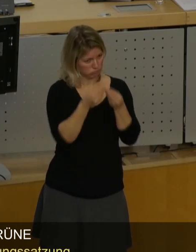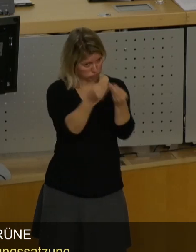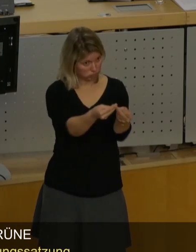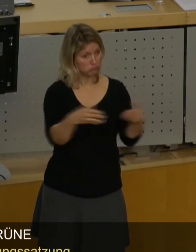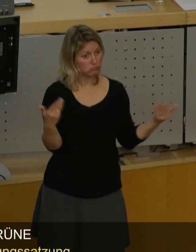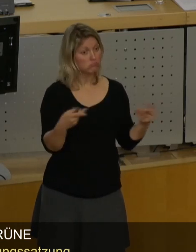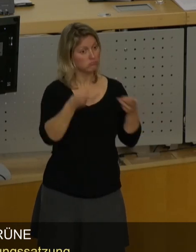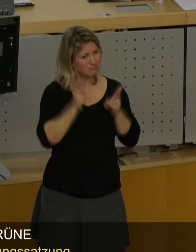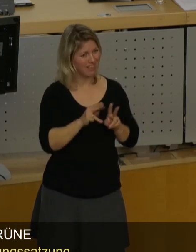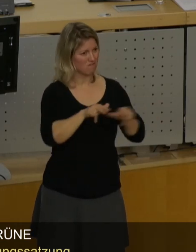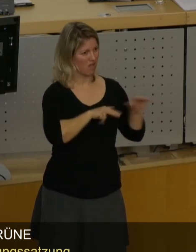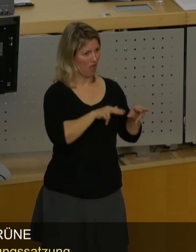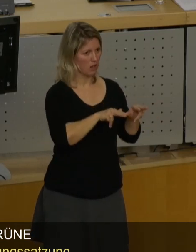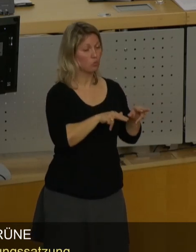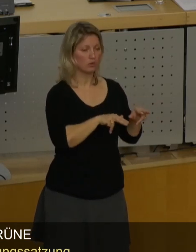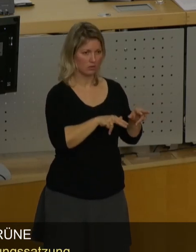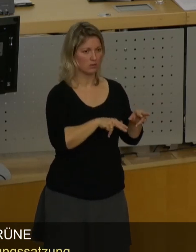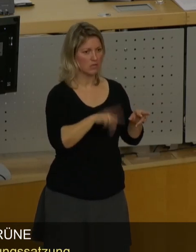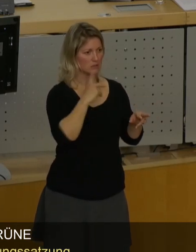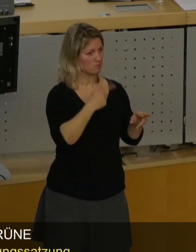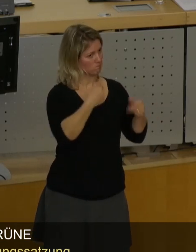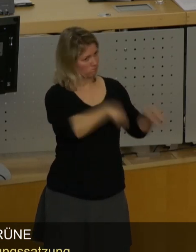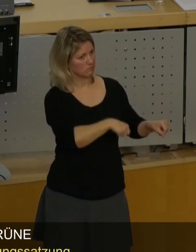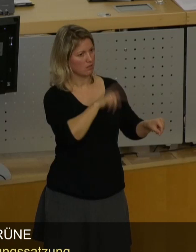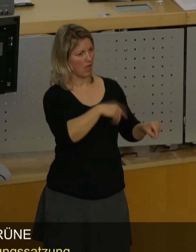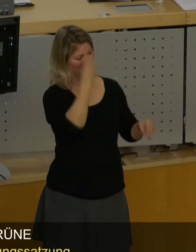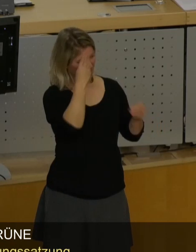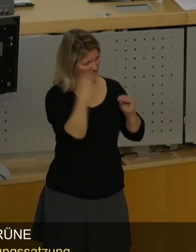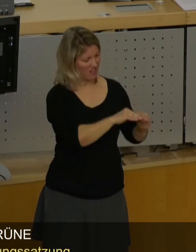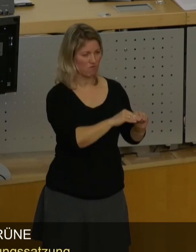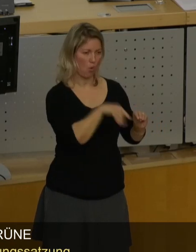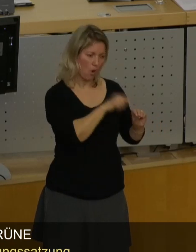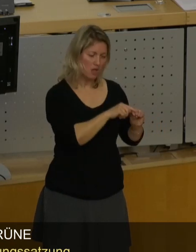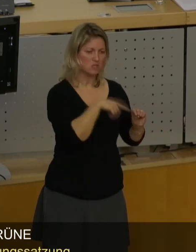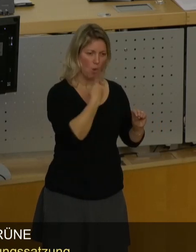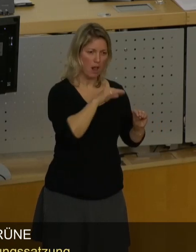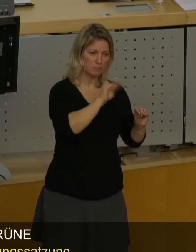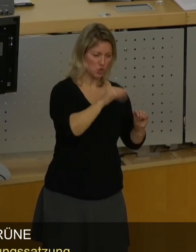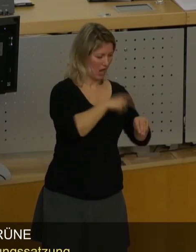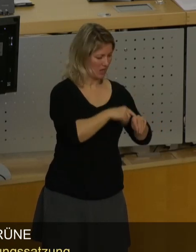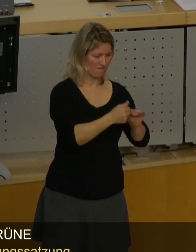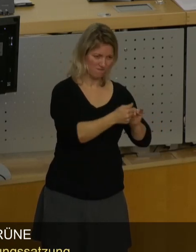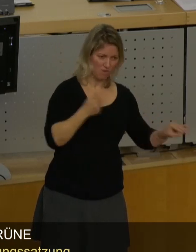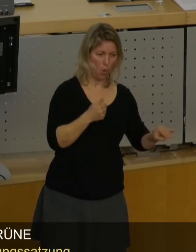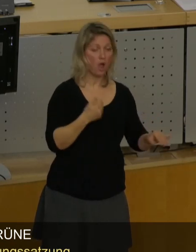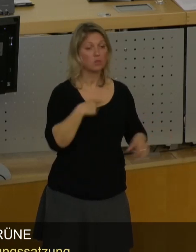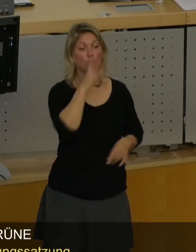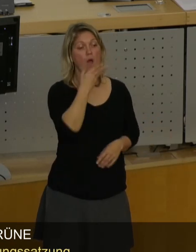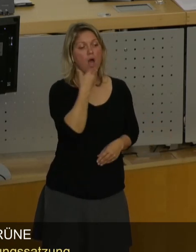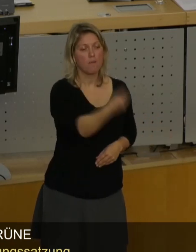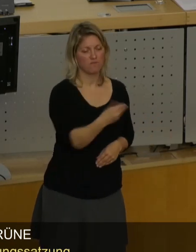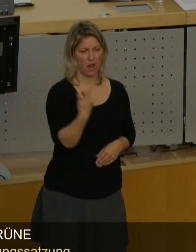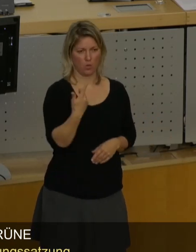tatsächliche Verwaltung zwingt, zu informieren, rechtzeitig zu informieren, und Ihnen die Möglichkeit gibt, eine Empfehlung an den Stadtrat oder den